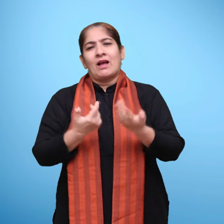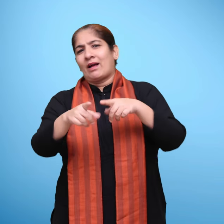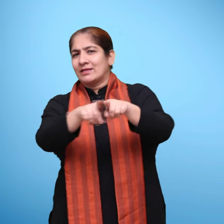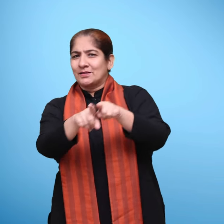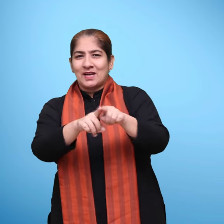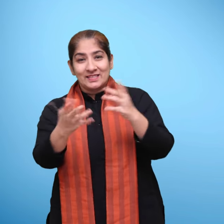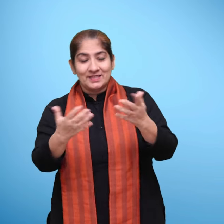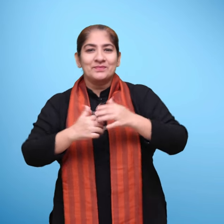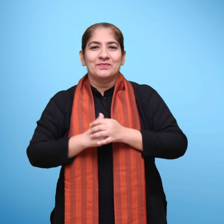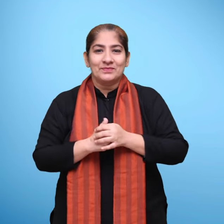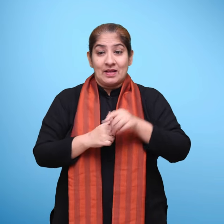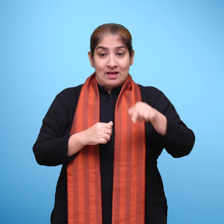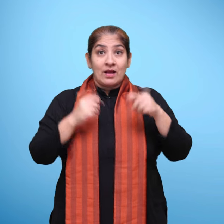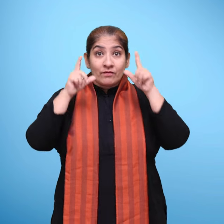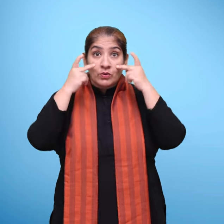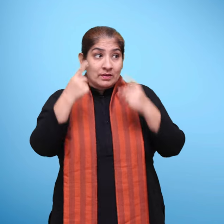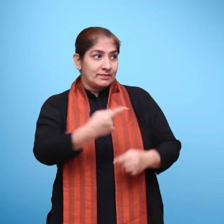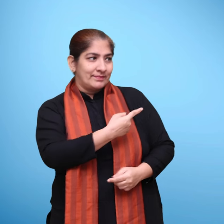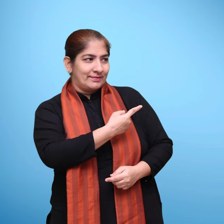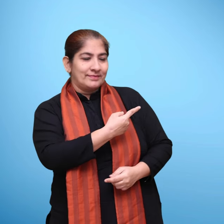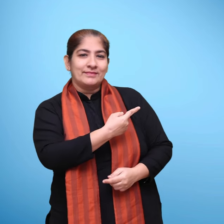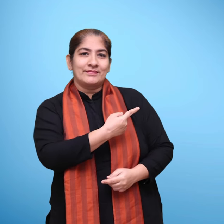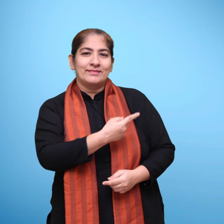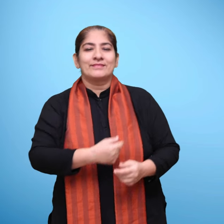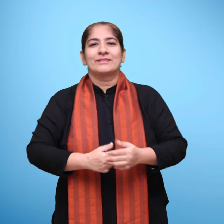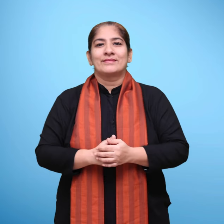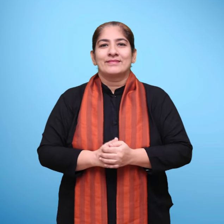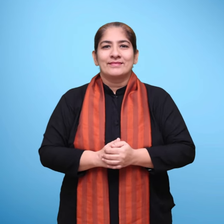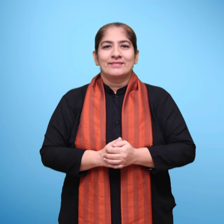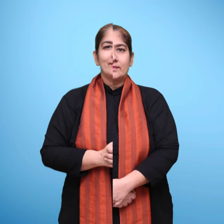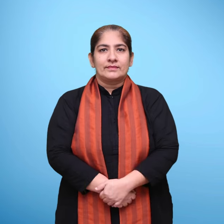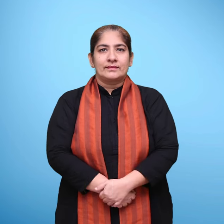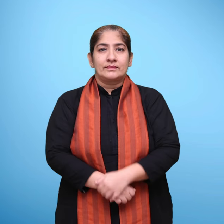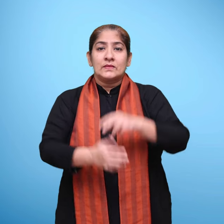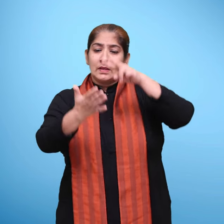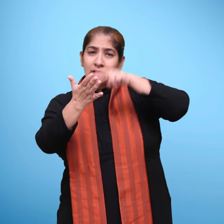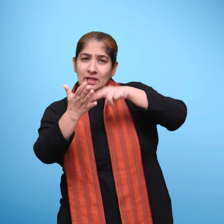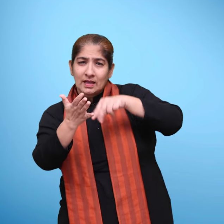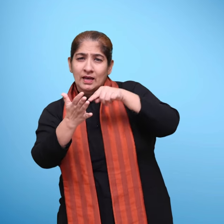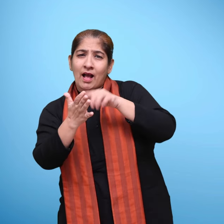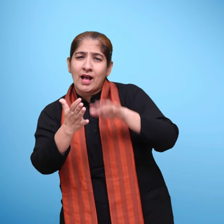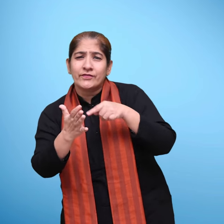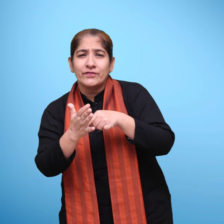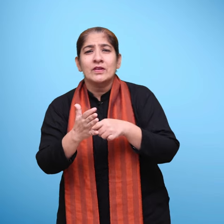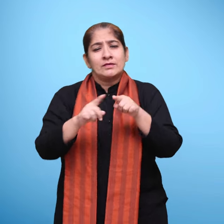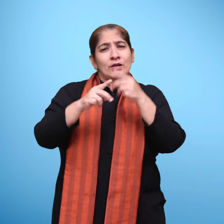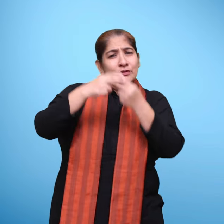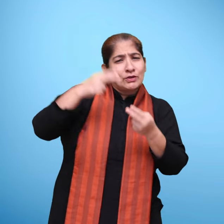अप्पम लेने अनोखे अनंत नगर आए आदी पढ़ना सुने कहानी